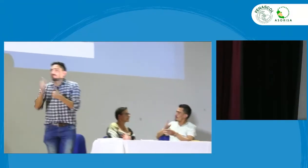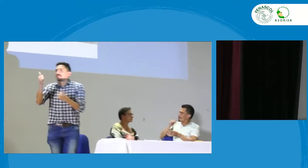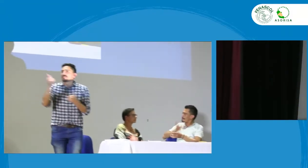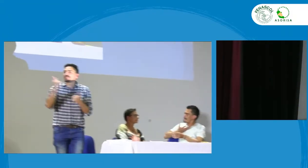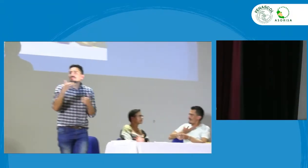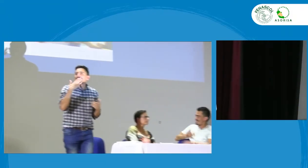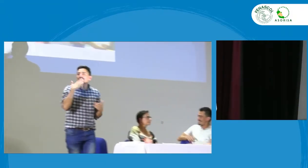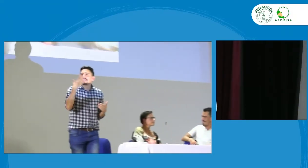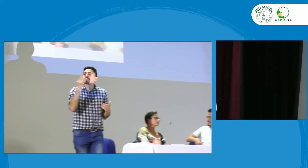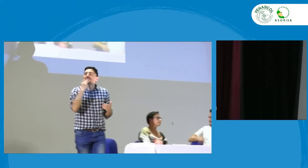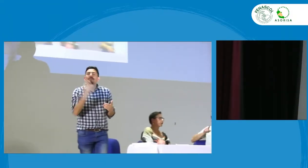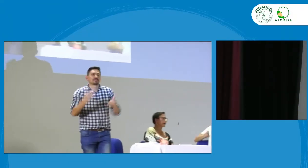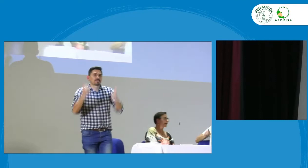muchas gracias Germán